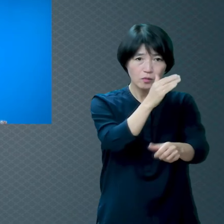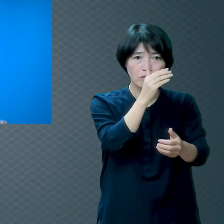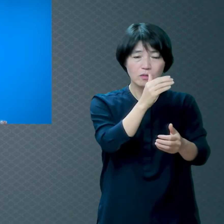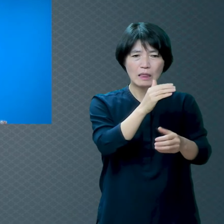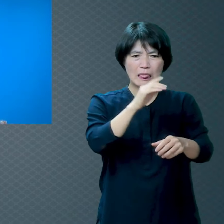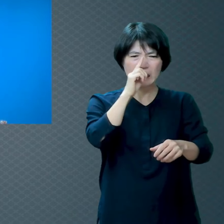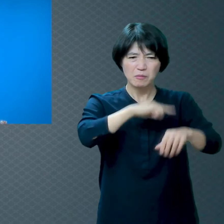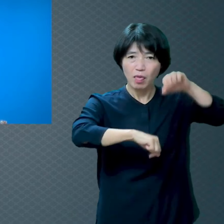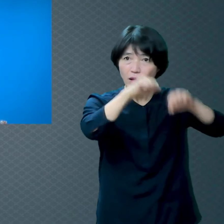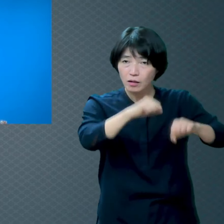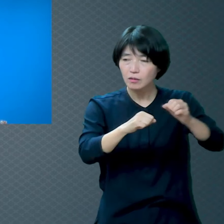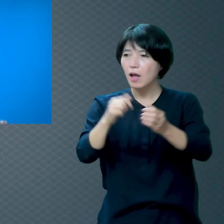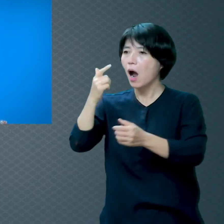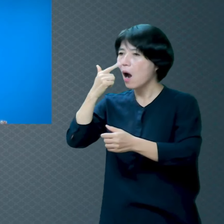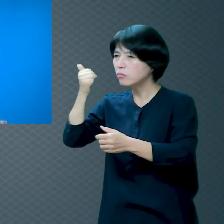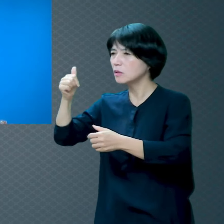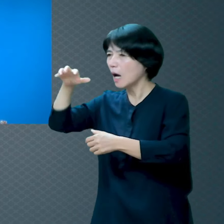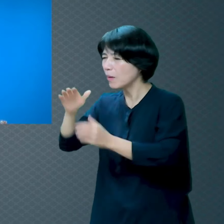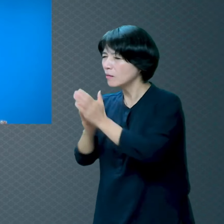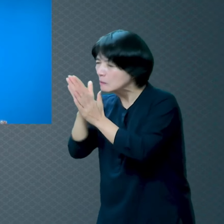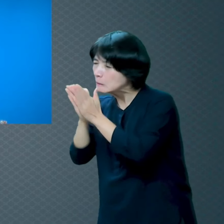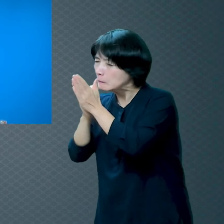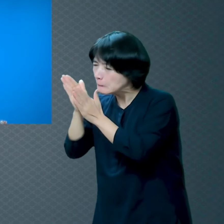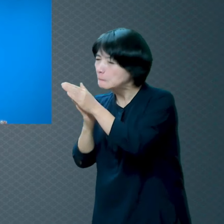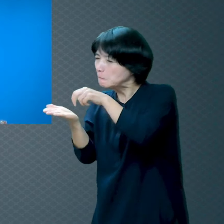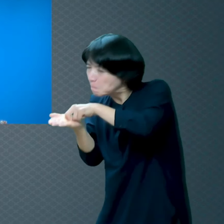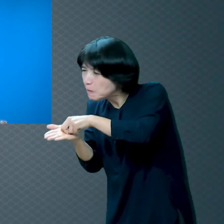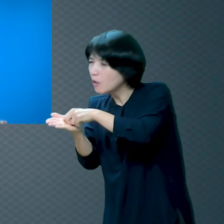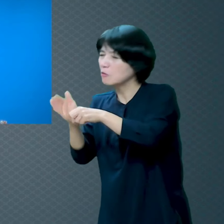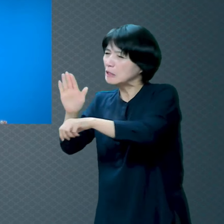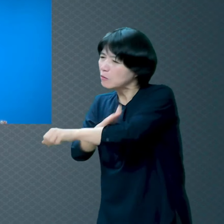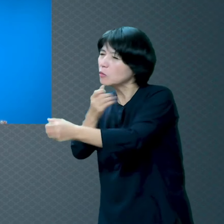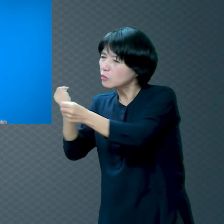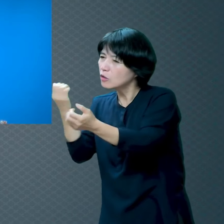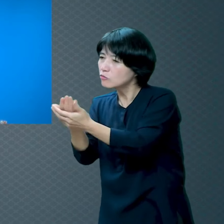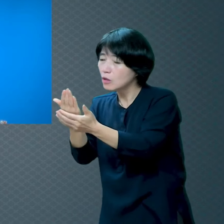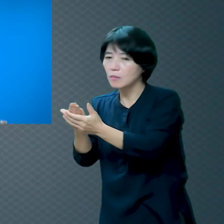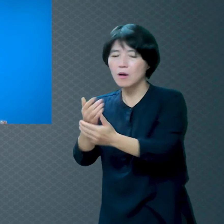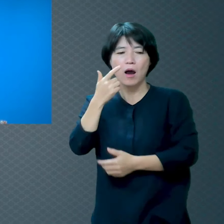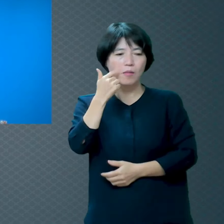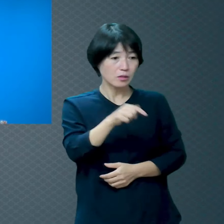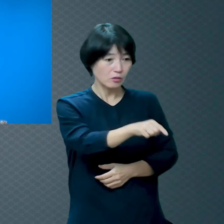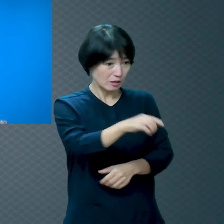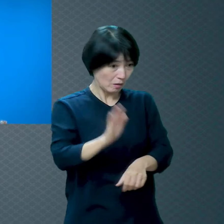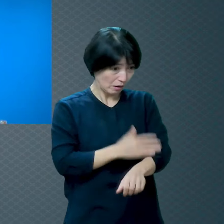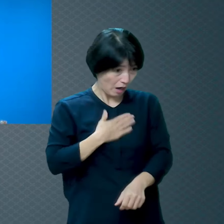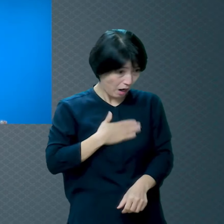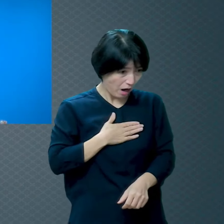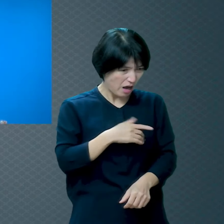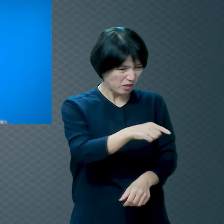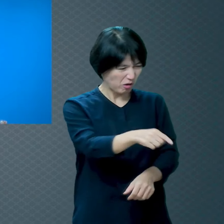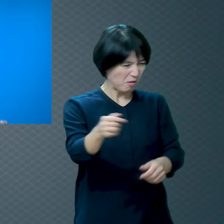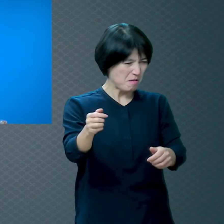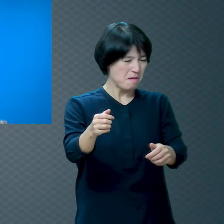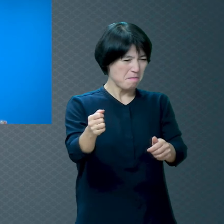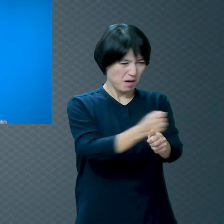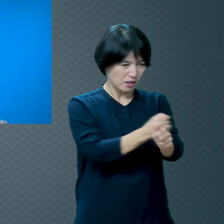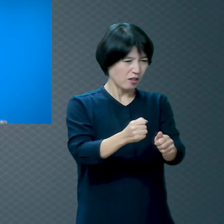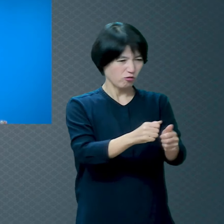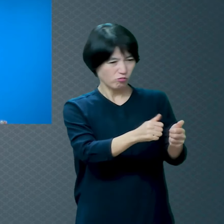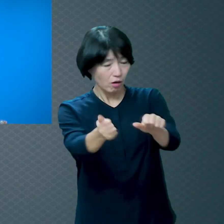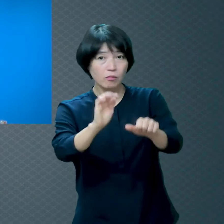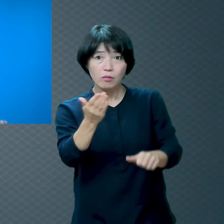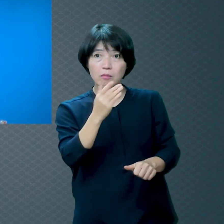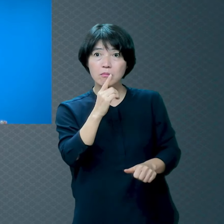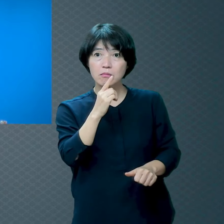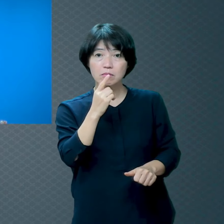잘못한 줄은 아냐? 그러니까 맞아야지 그래요? 너 같은 거는 죽어야 돼 그러지